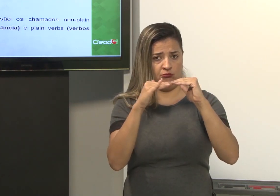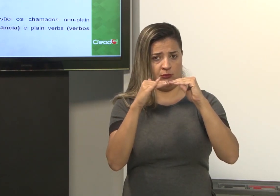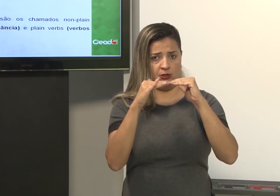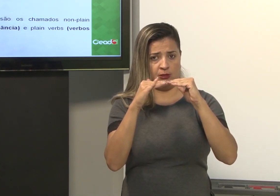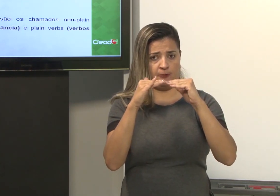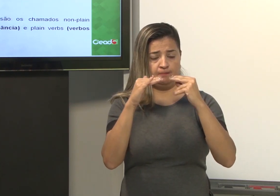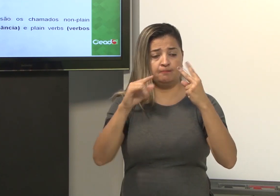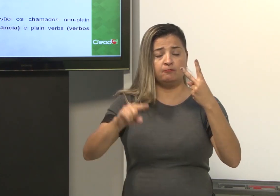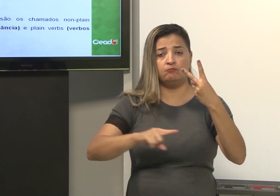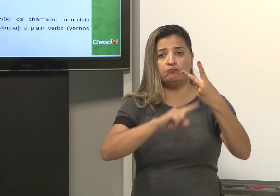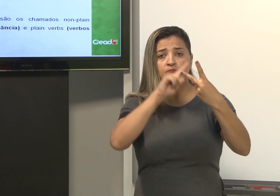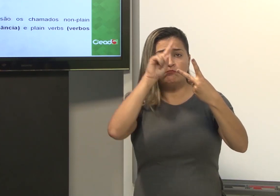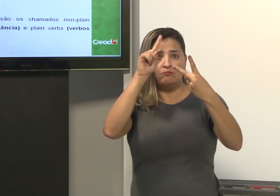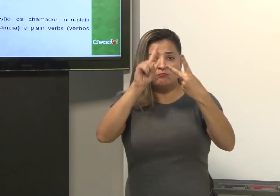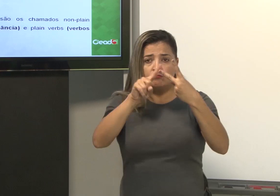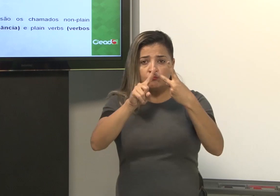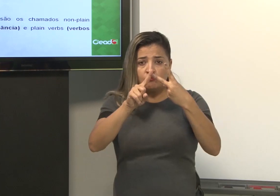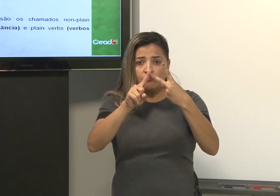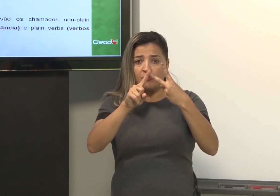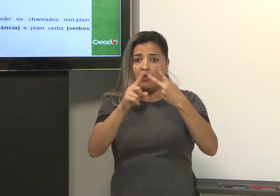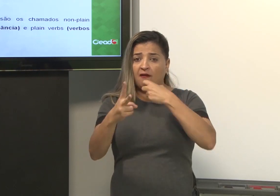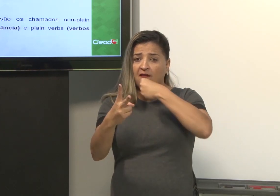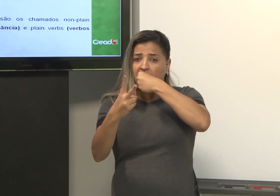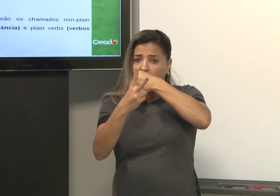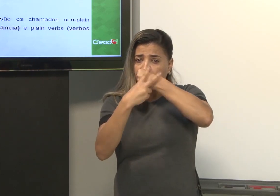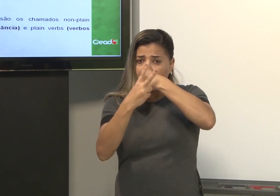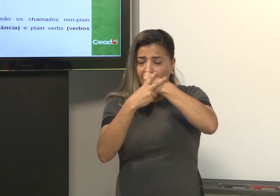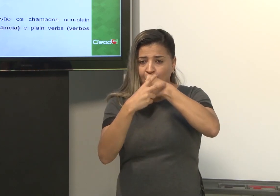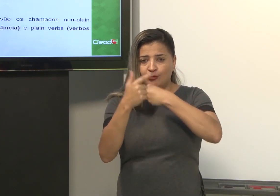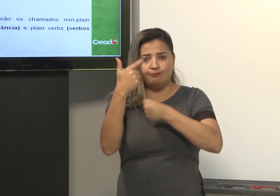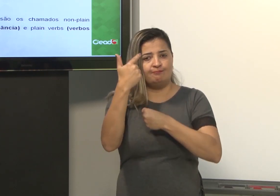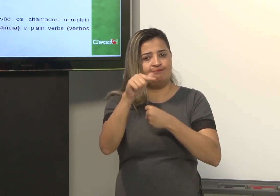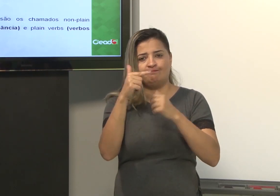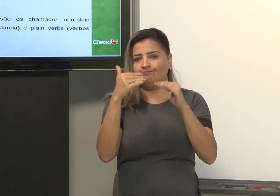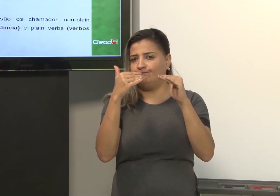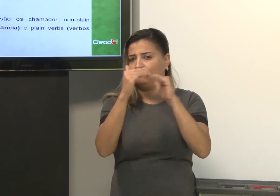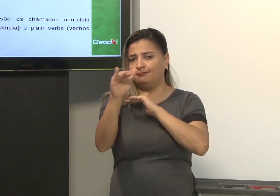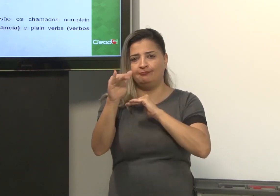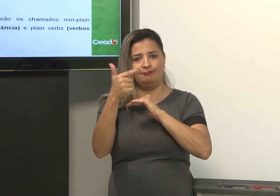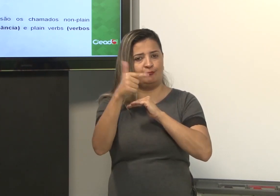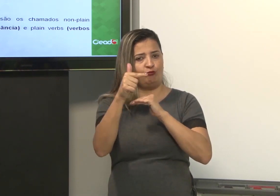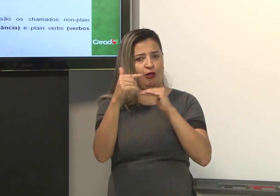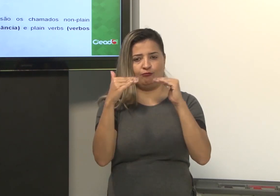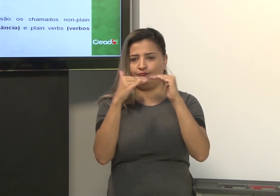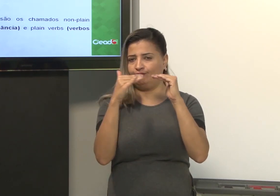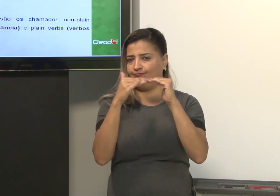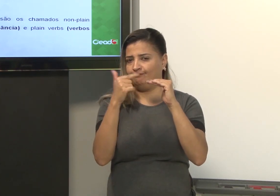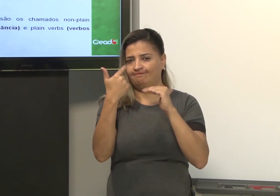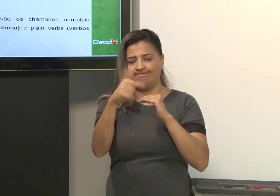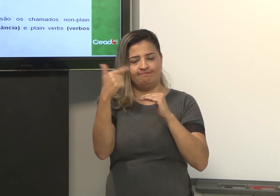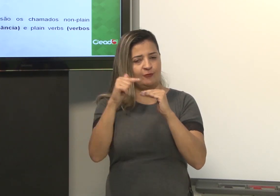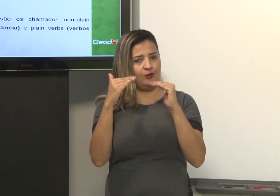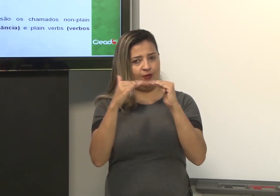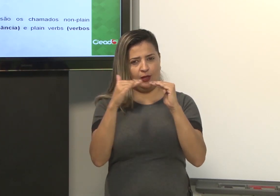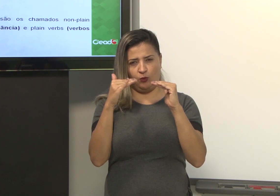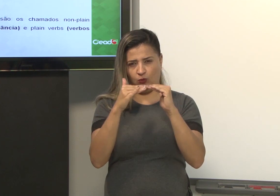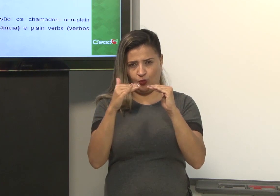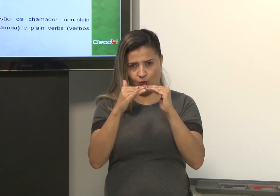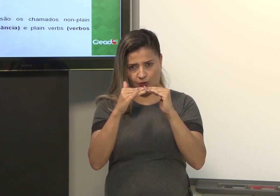concordância. E o segundo é o verbo sem concordância. Não tem concordância.